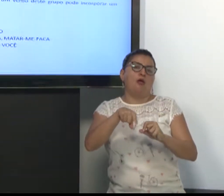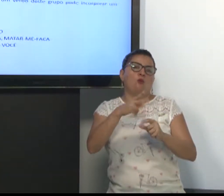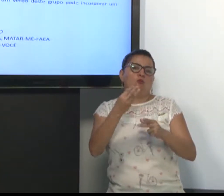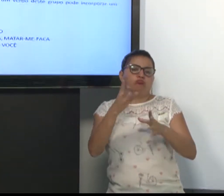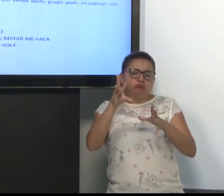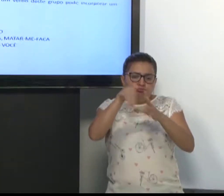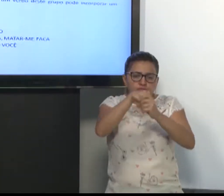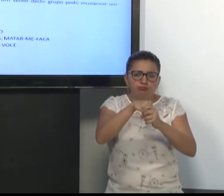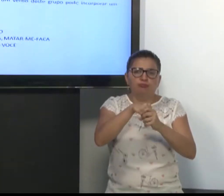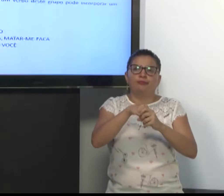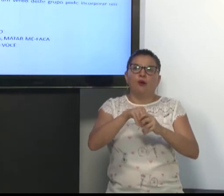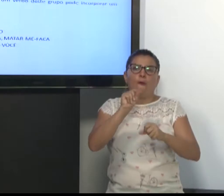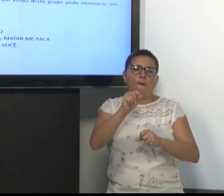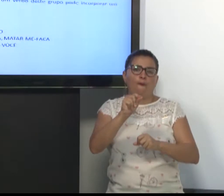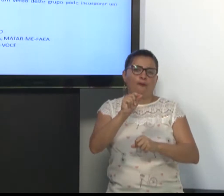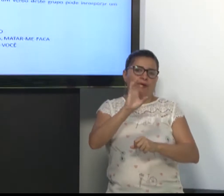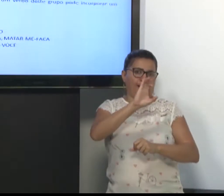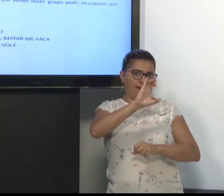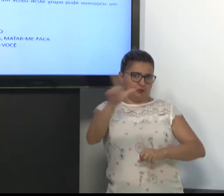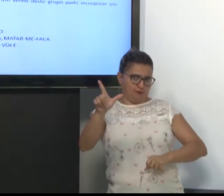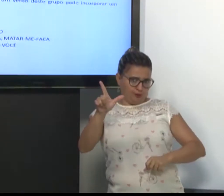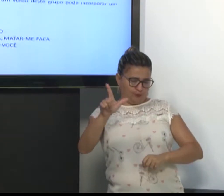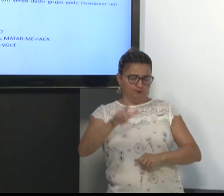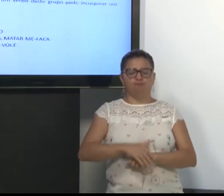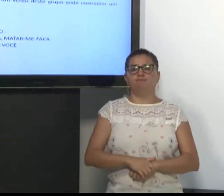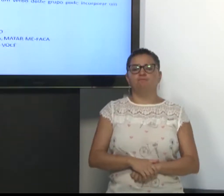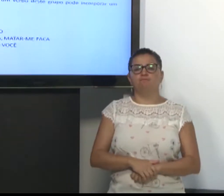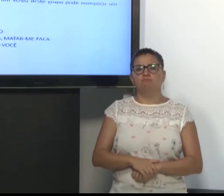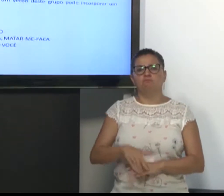Tem também a incorporação do classificador.